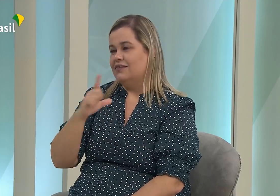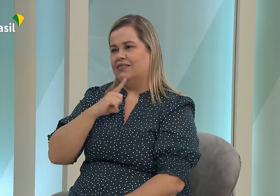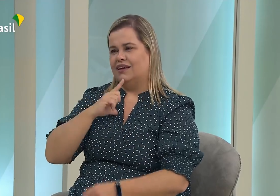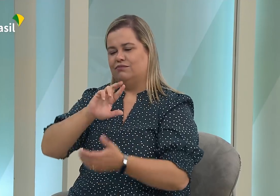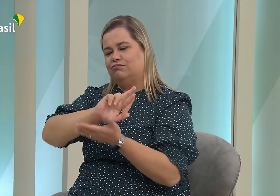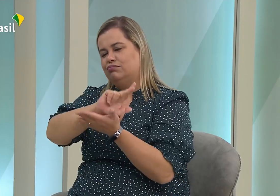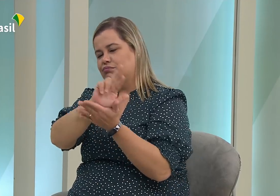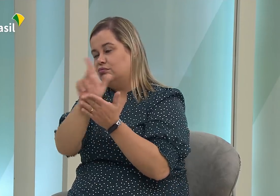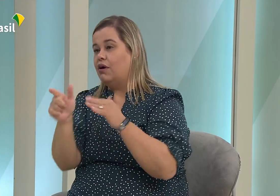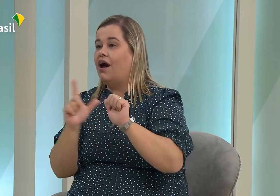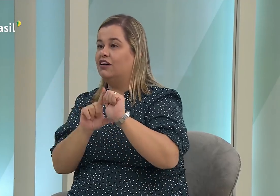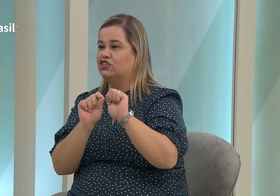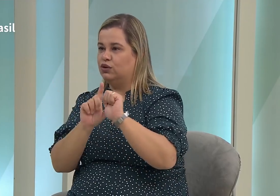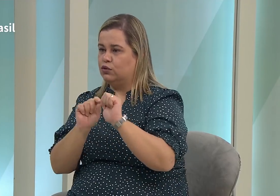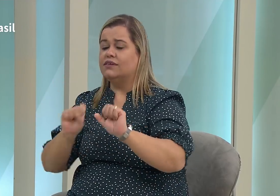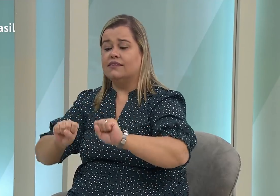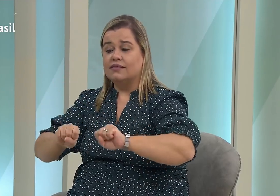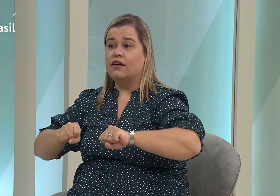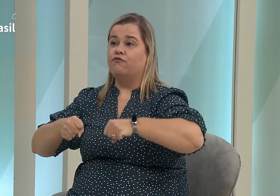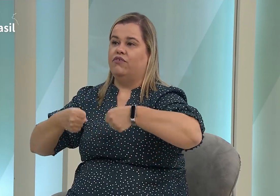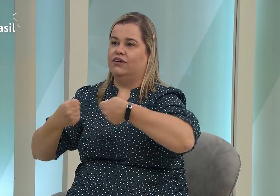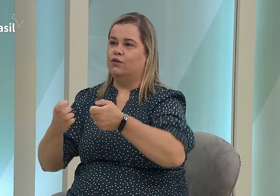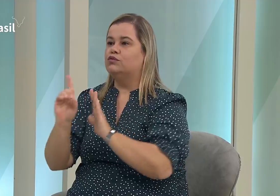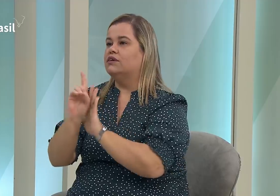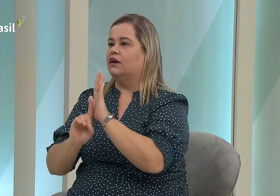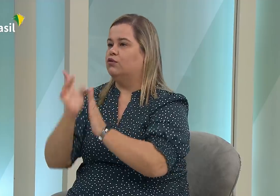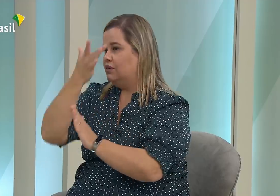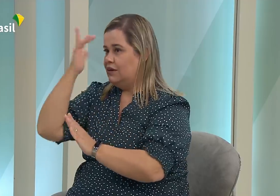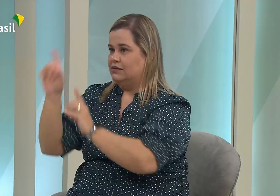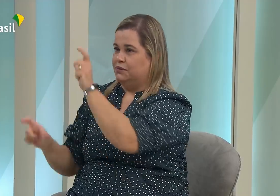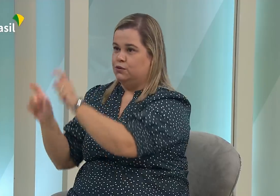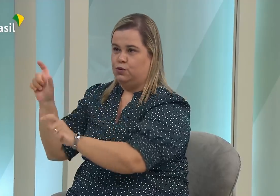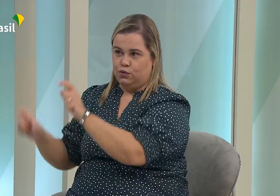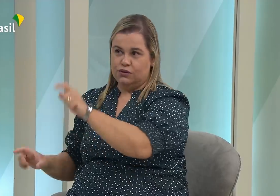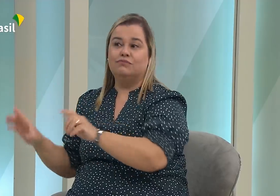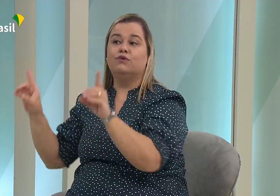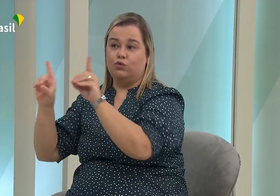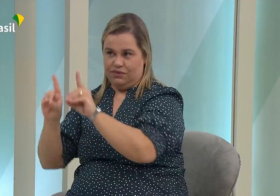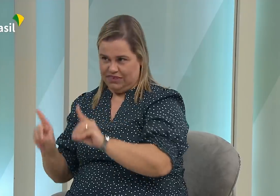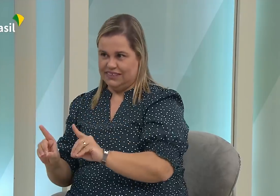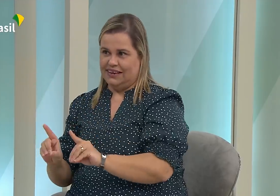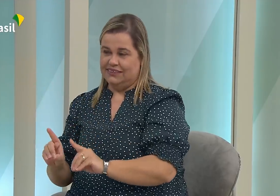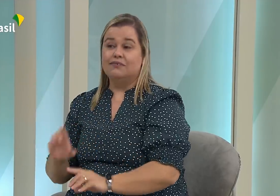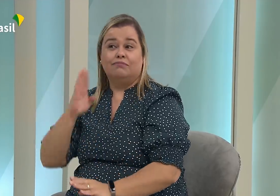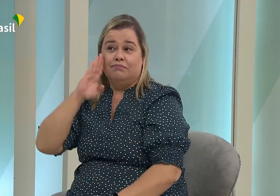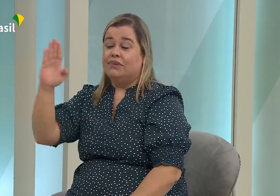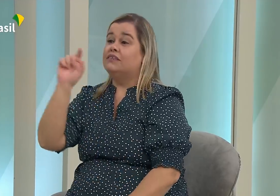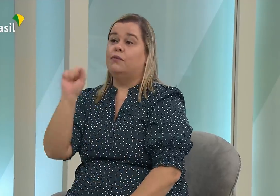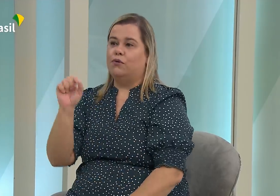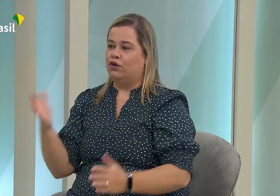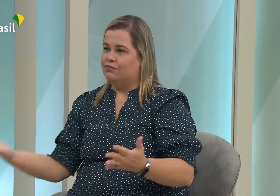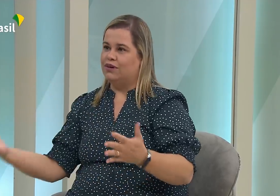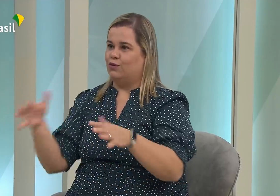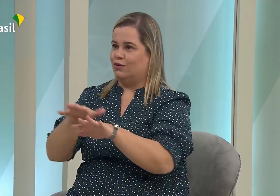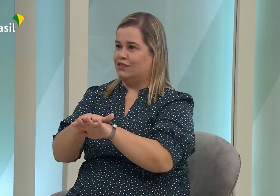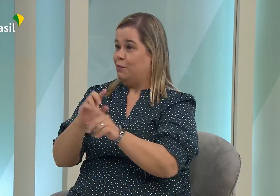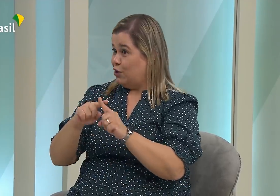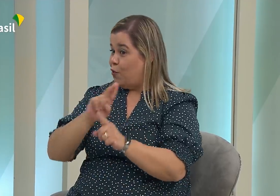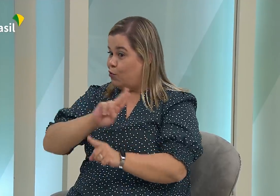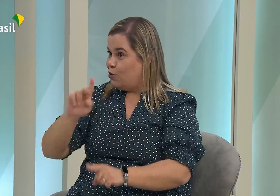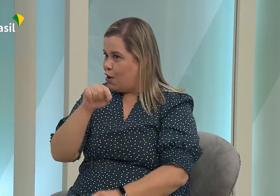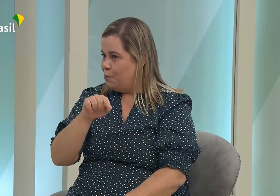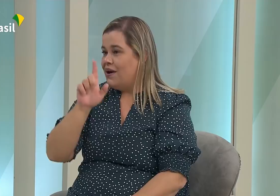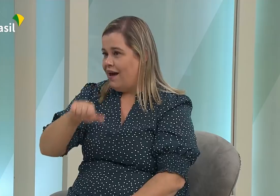Bom, dentro da LBI, a Lei Brasileira de Inclusão, existem diferentes artigos que defendem a pessoa com deficiência, né?